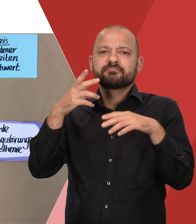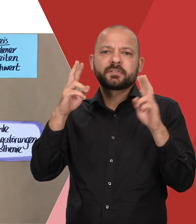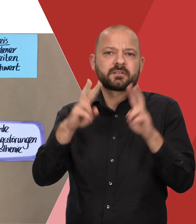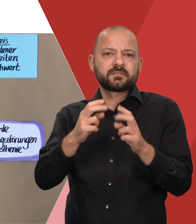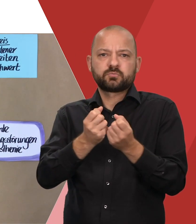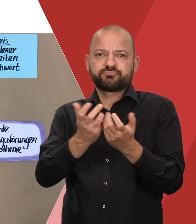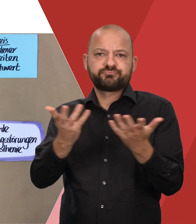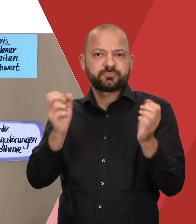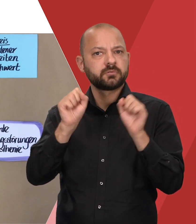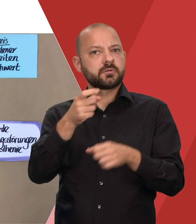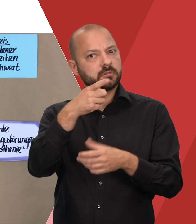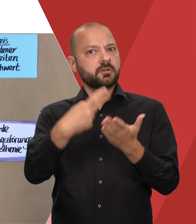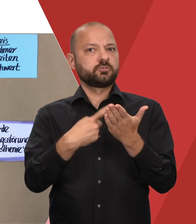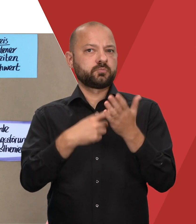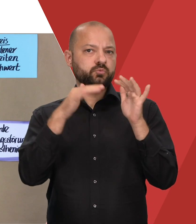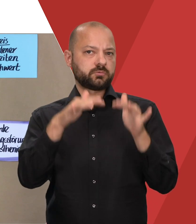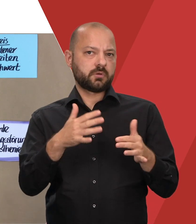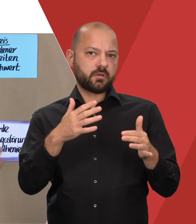hast du möglicherweise einen Anspruch auf Nachteilsausgleich.